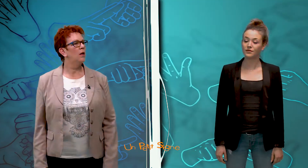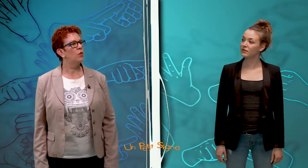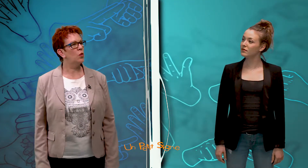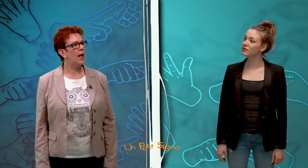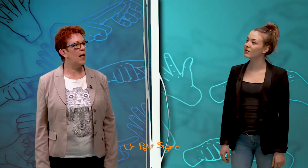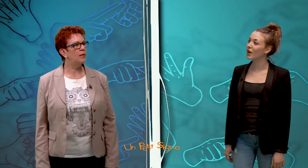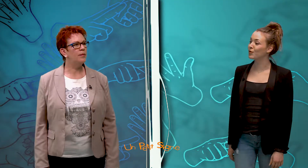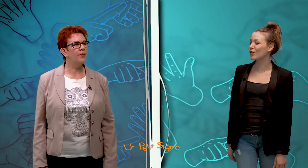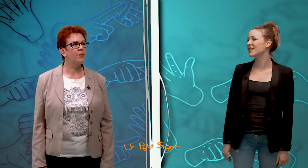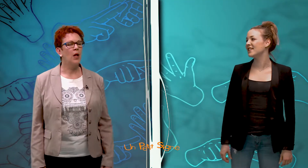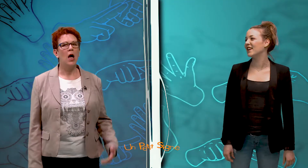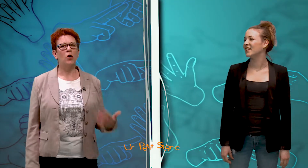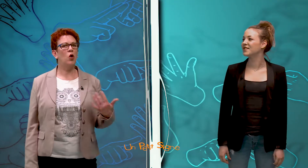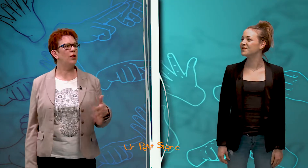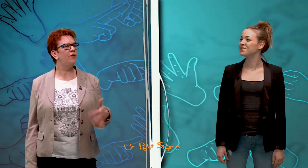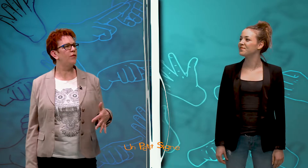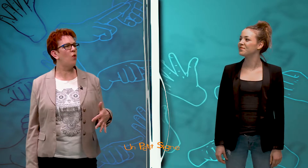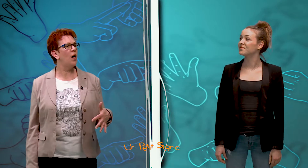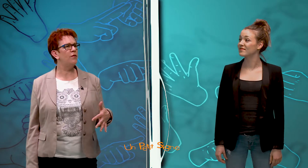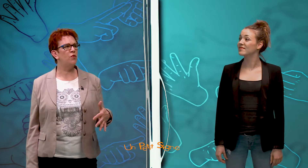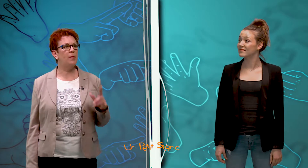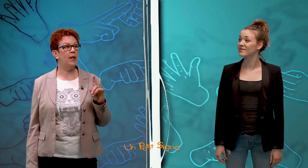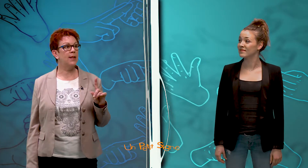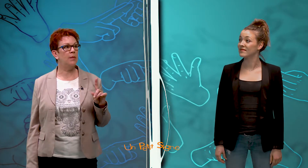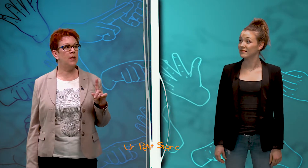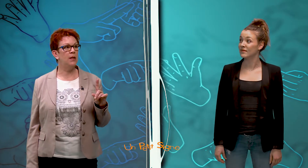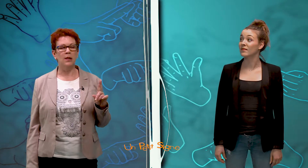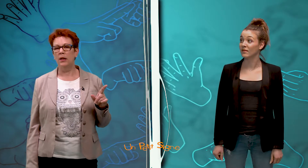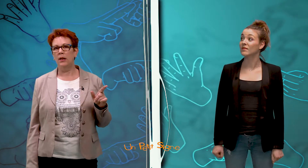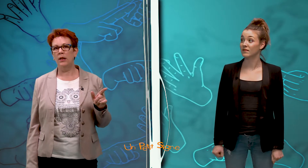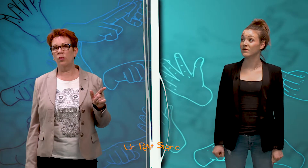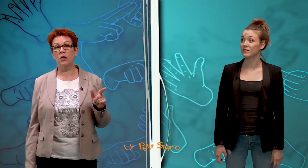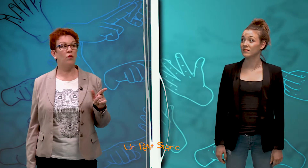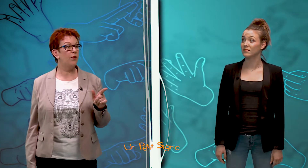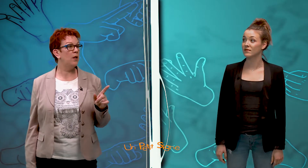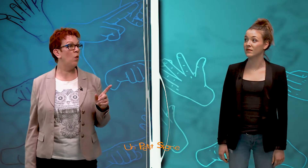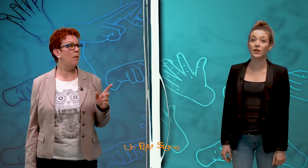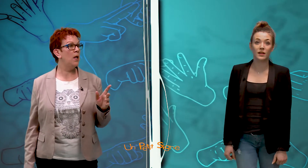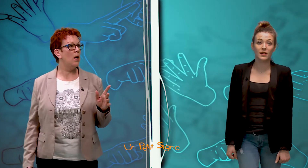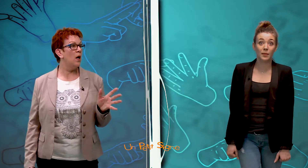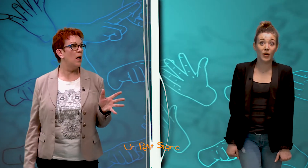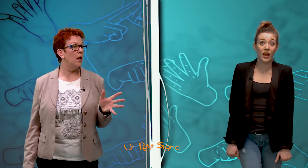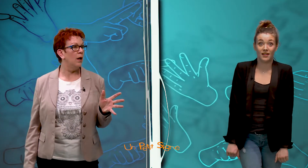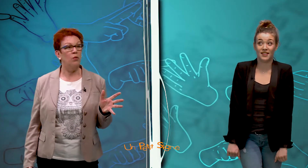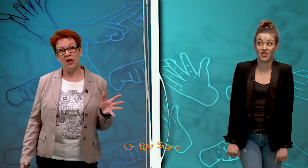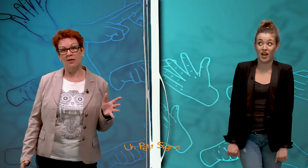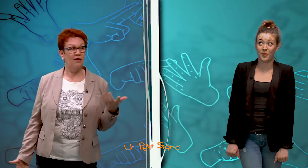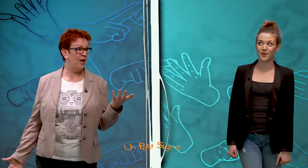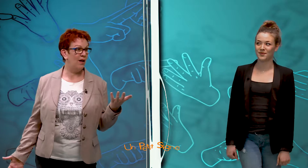Bonjour Clara. Bonjour Christiane. Alors quand il fait froid, il faut bien s'habiller. Et donc qu'est-ce qu'on fait ? On met des bonnets, des écharpes. Voilà,